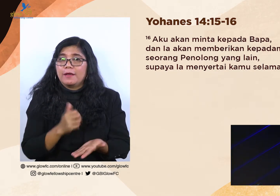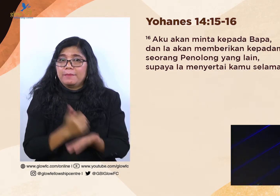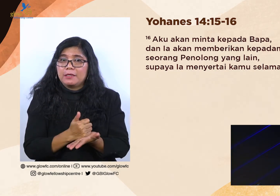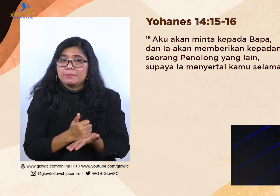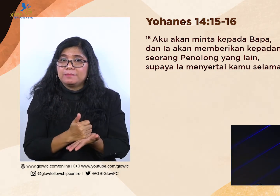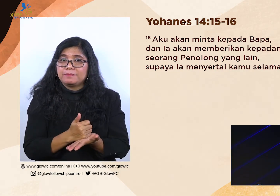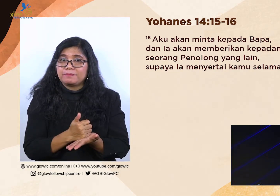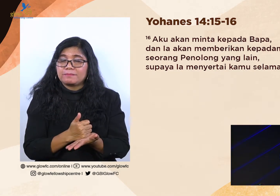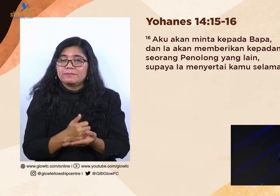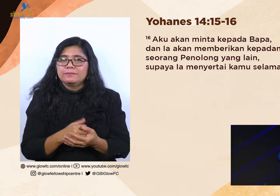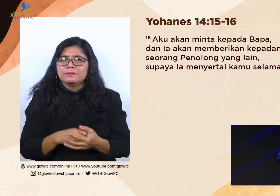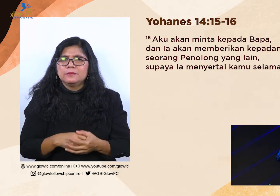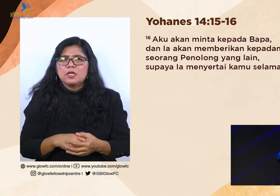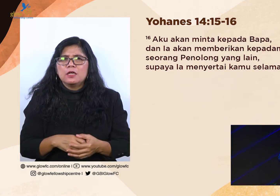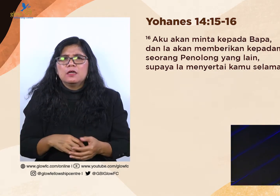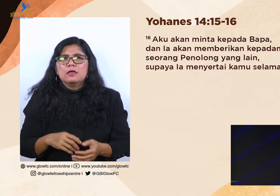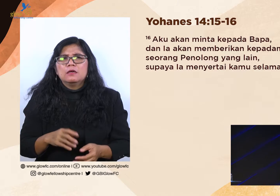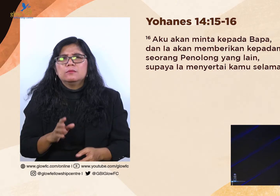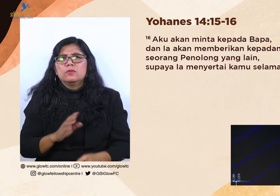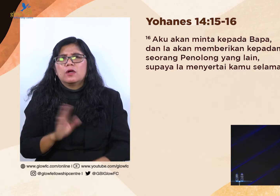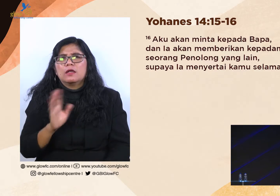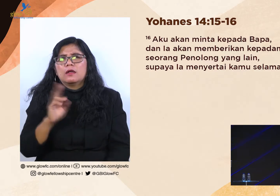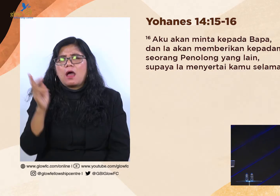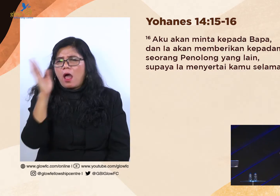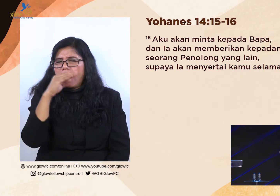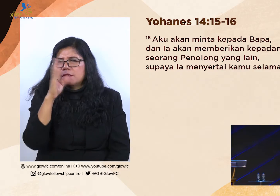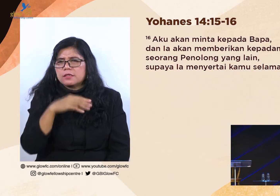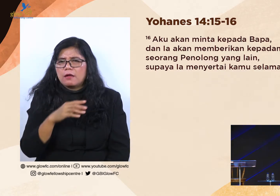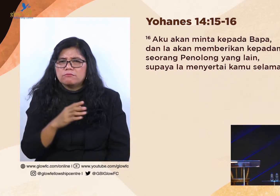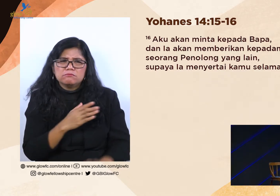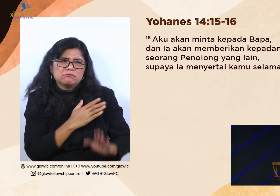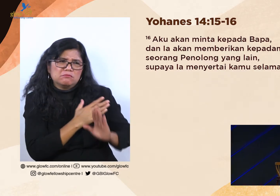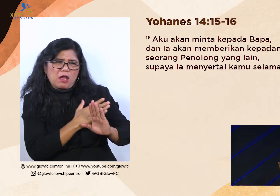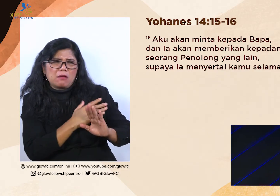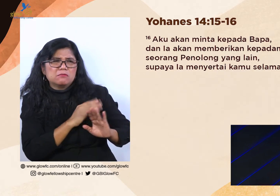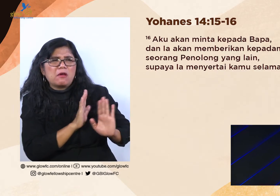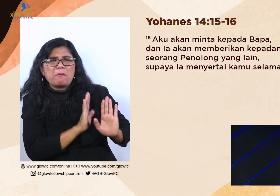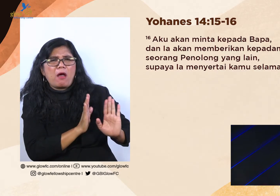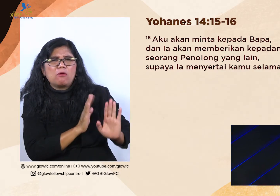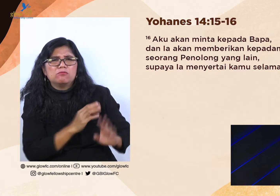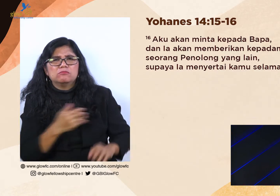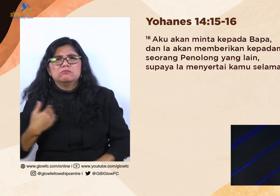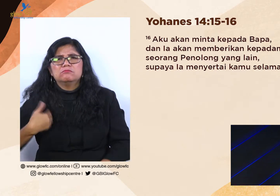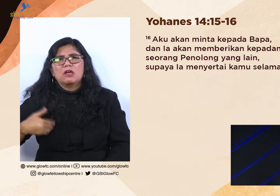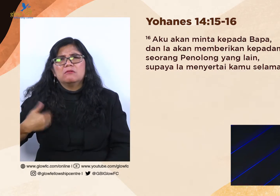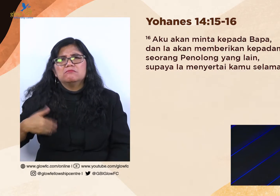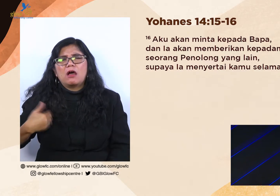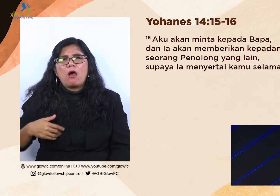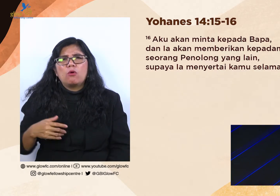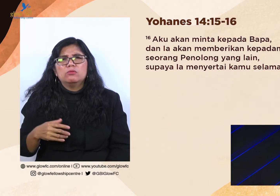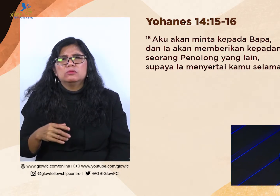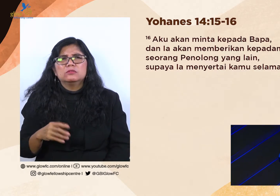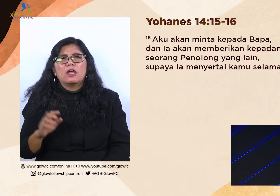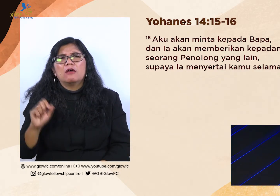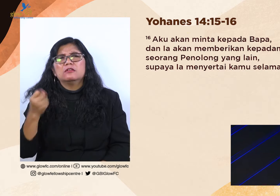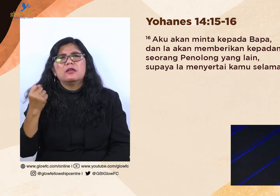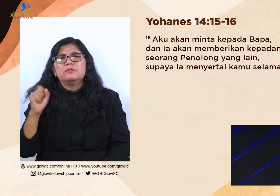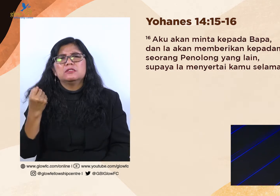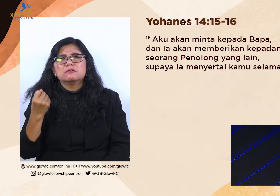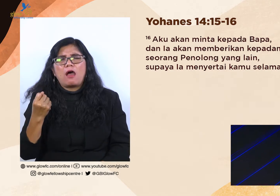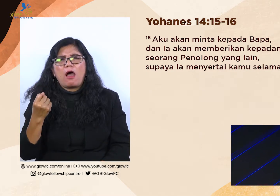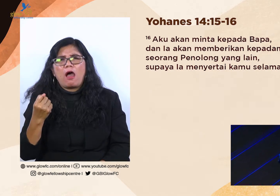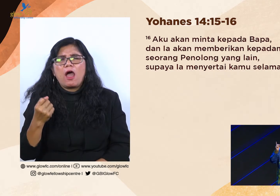Tetapi itu bukan alasan untuk kita menolak. Itu bukan alasan untuk kita berkata enggak sanggup. Tetapi itu alasan untuk kita